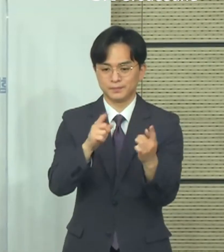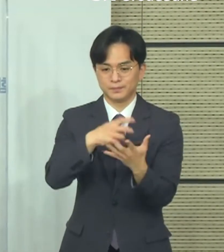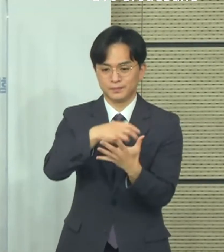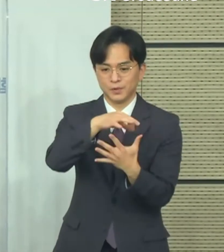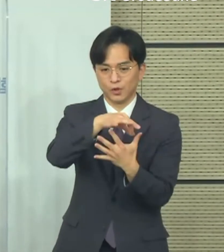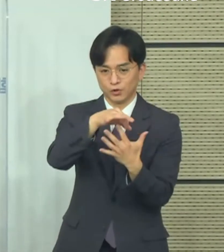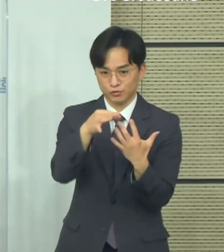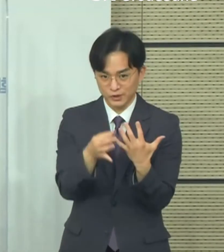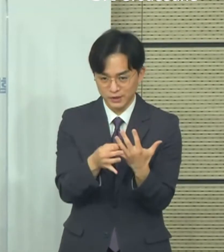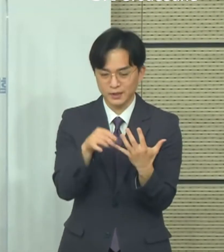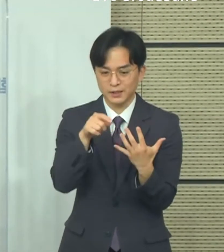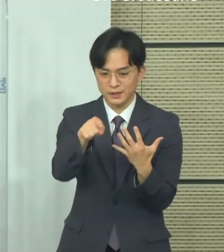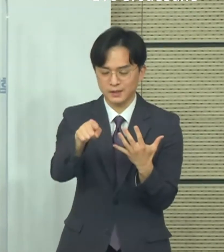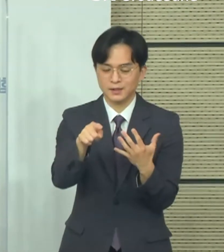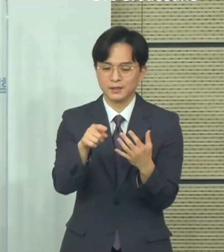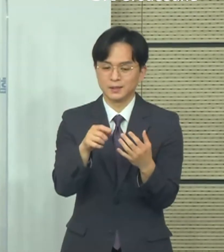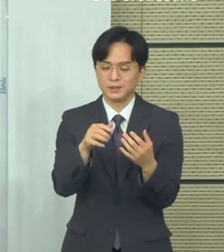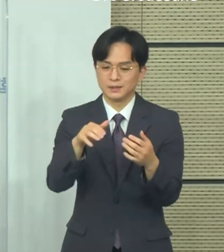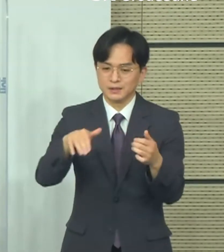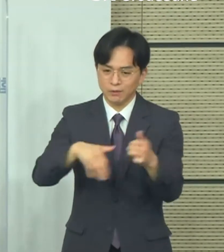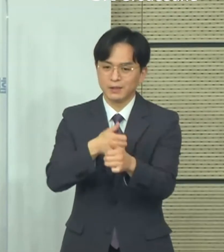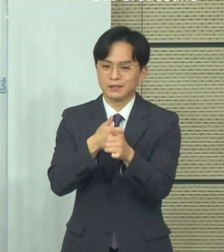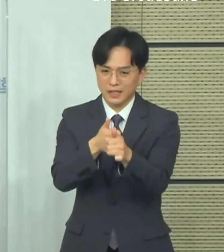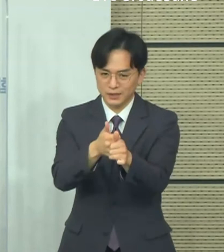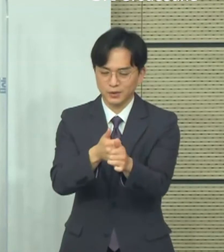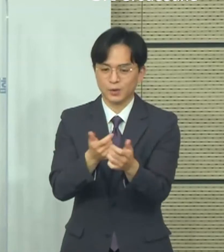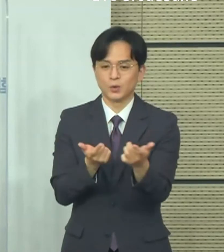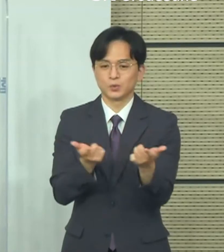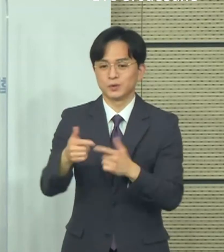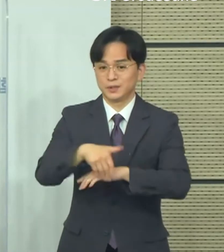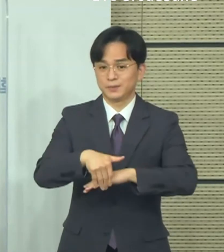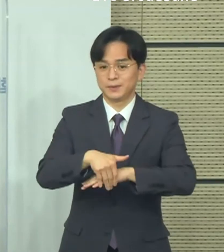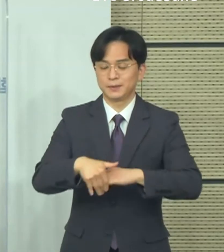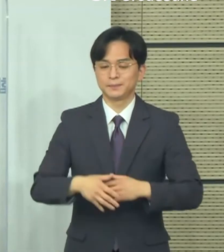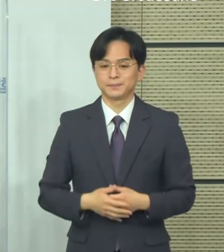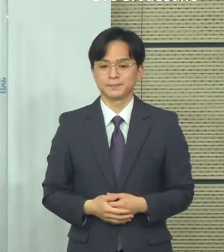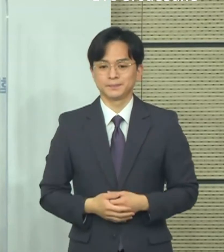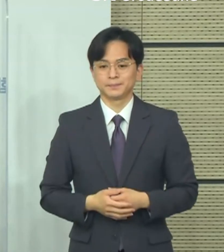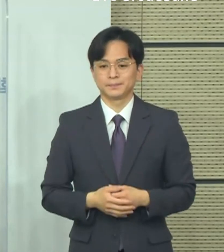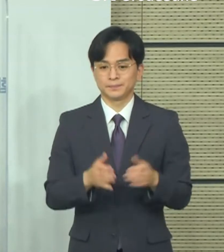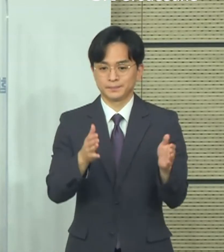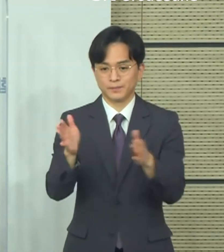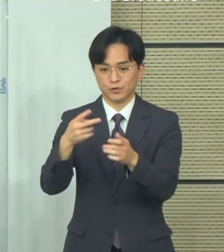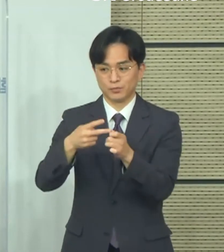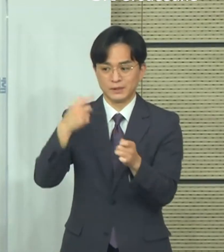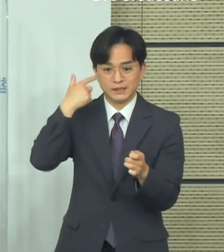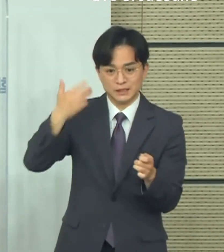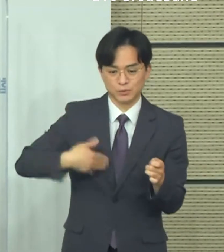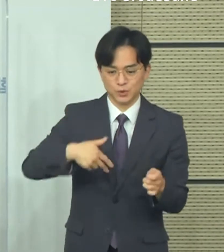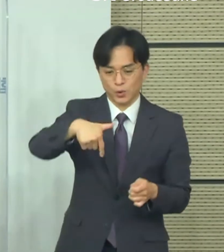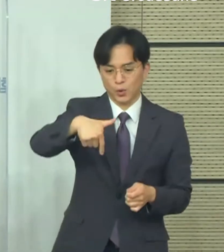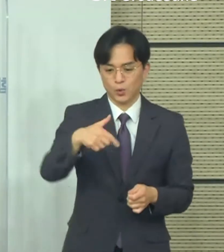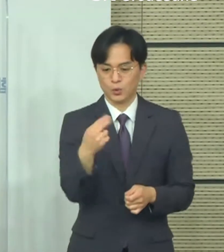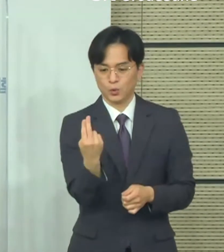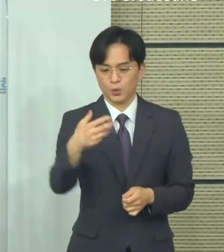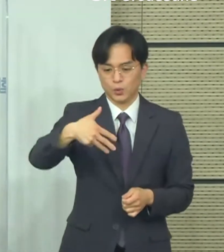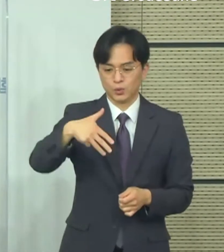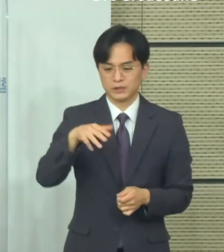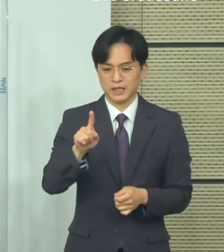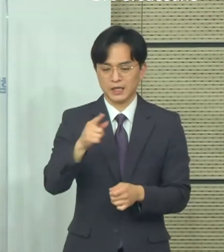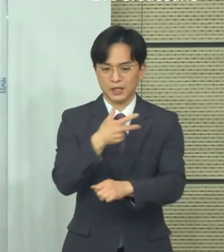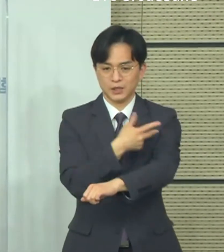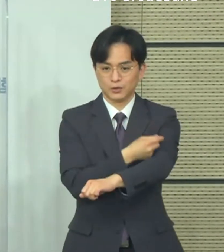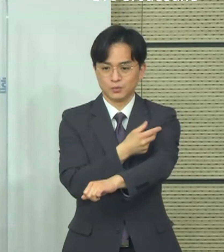같이 이루어지고 있다는 것을 참고로 말씀을 드립니다. 교차 접종과 관련되어서는 외국의 변이 바이러스에 대한